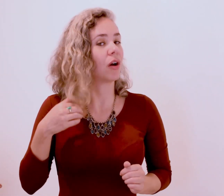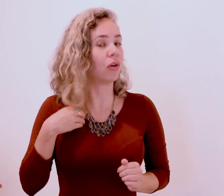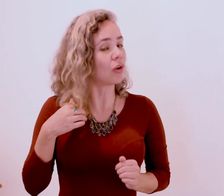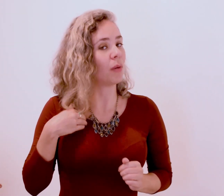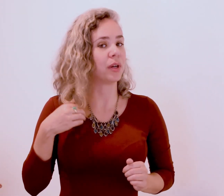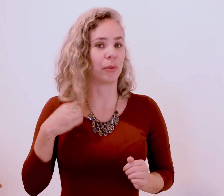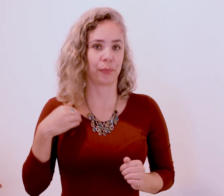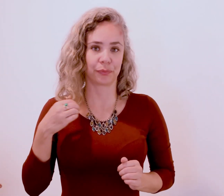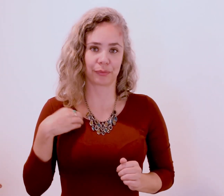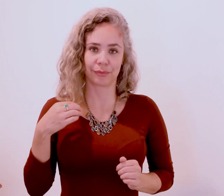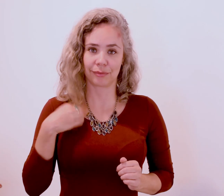econômico.